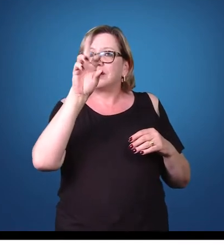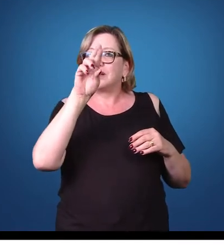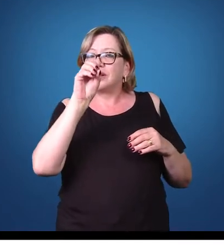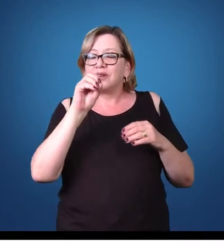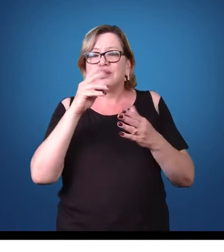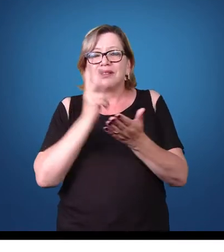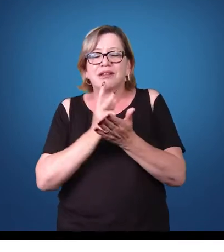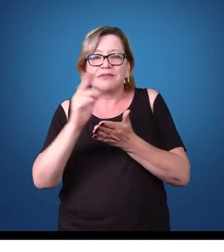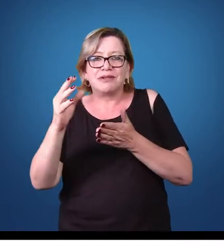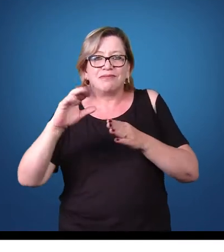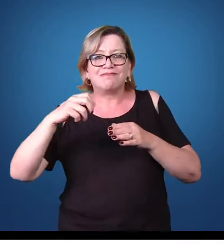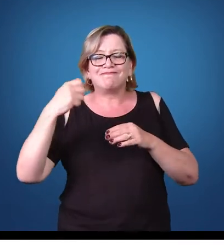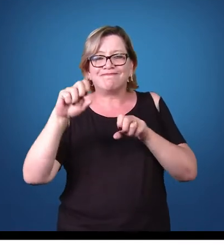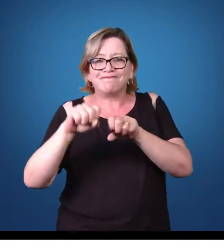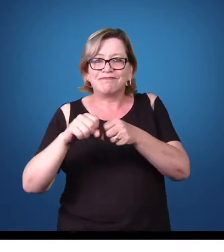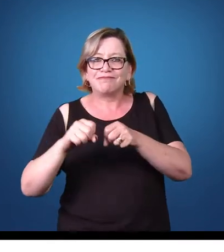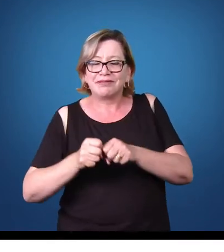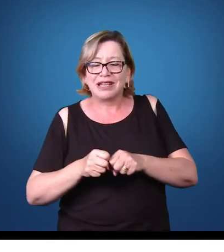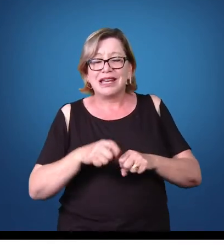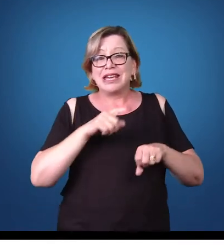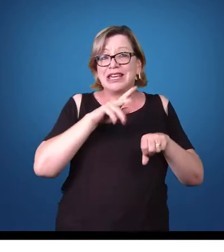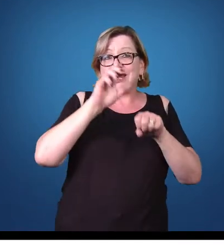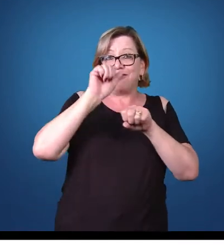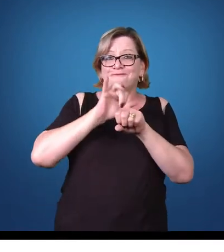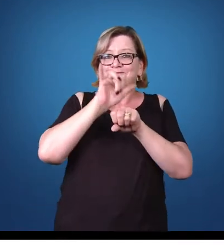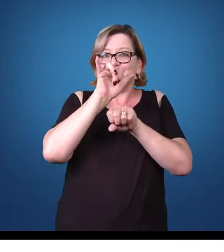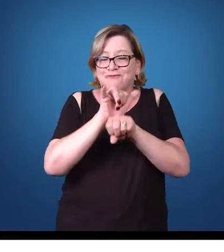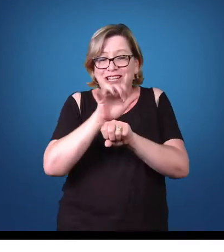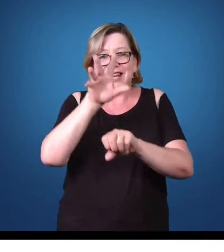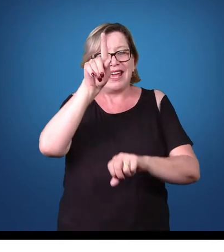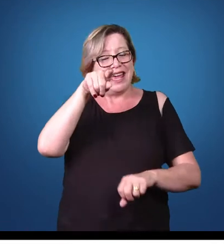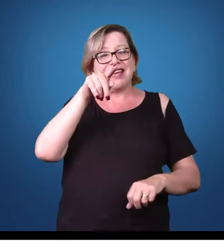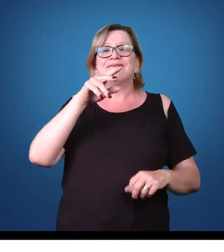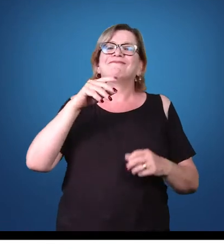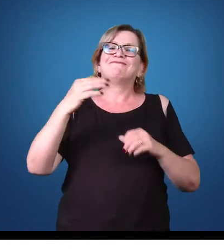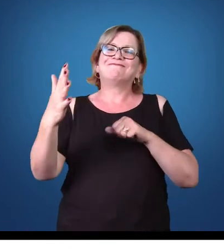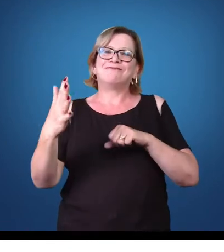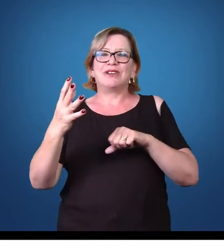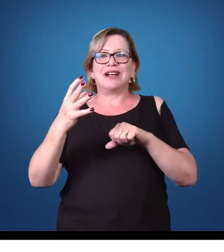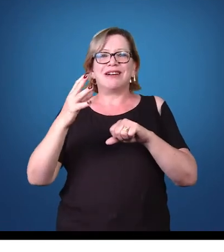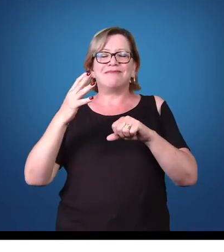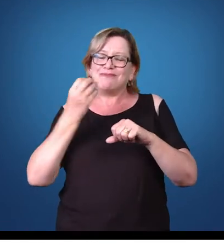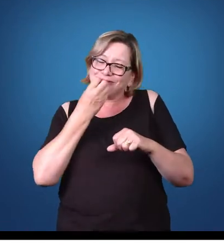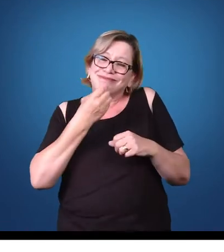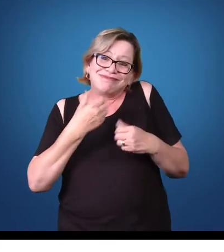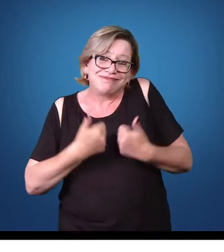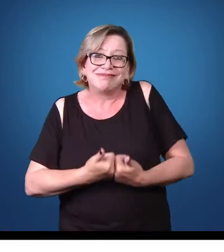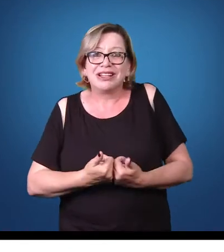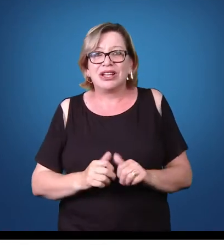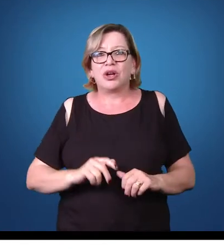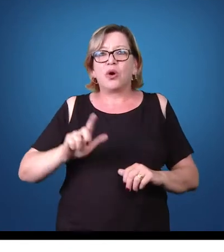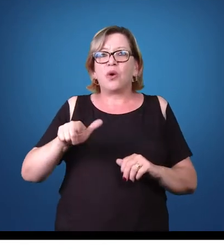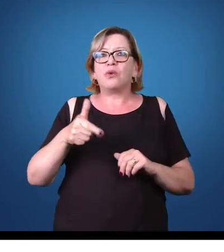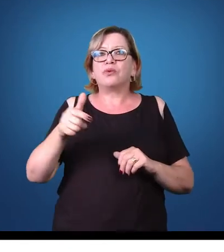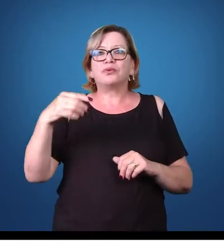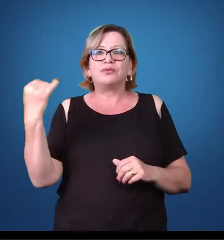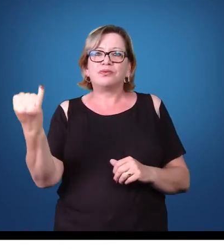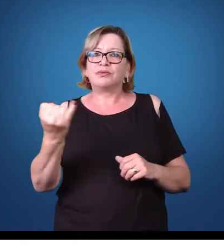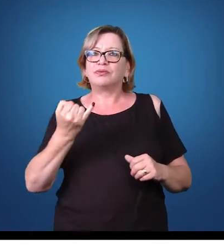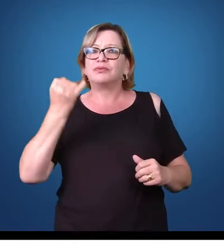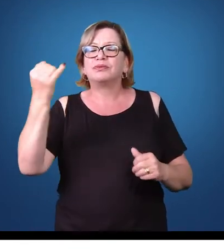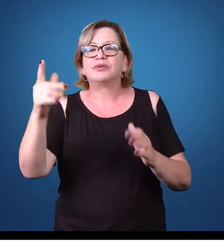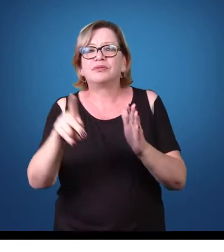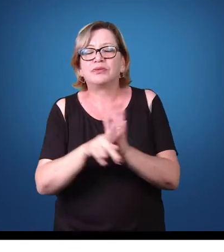parasita é o favorecido. Um outro ponto fundamental da parasitologia e do